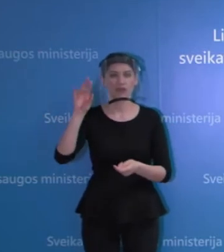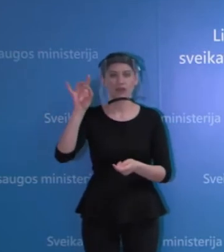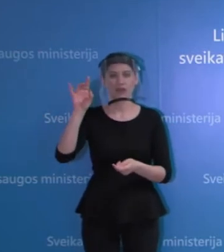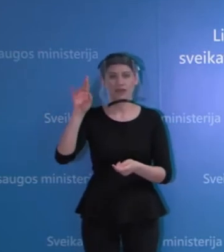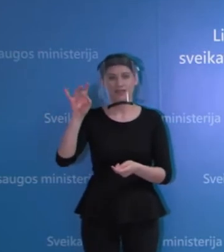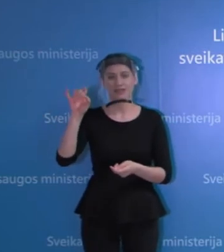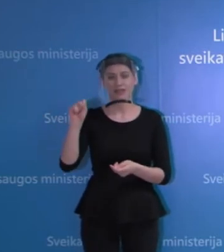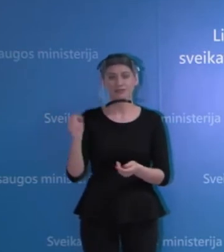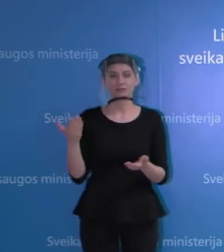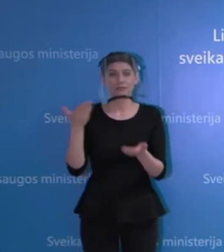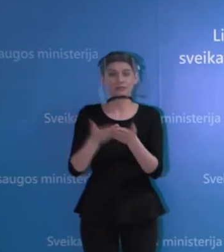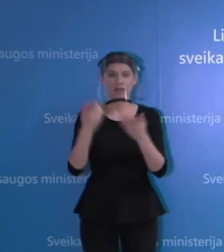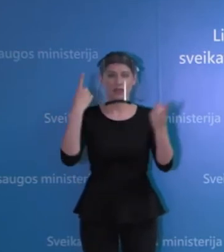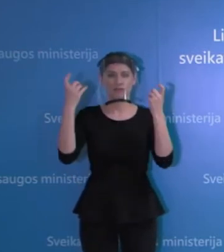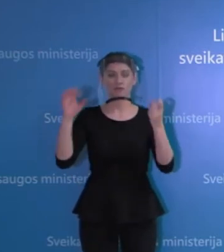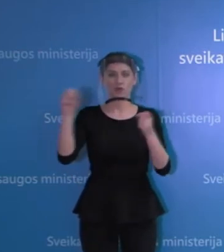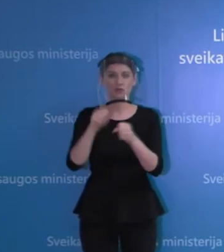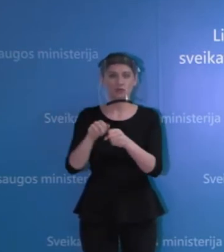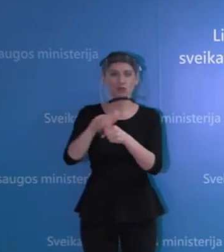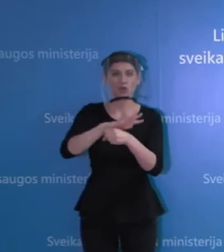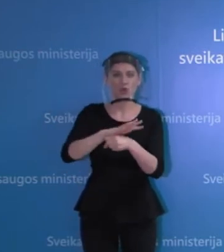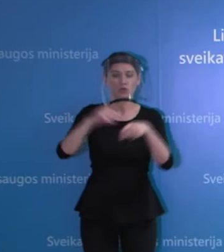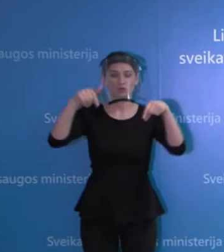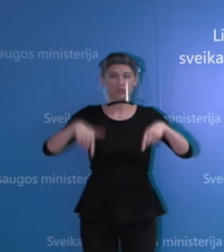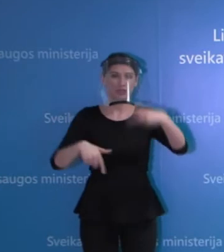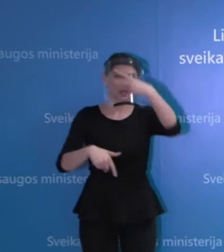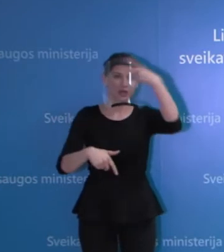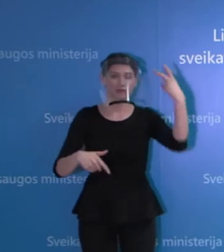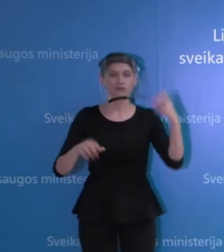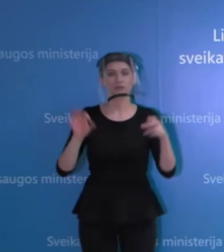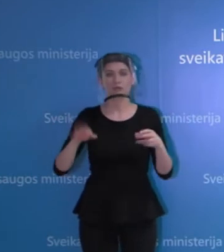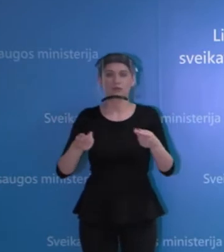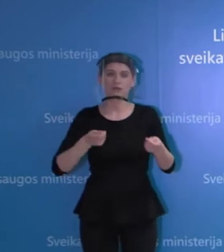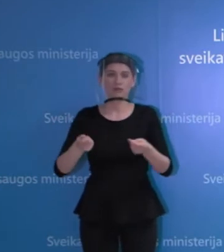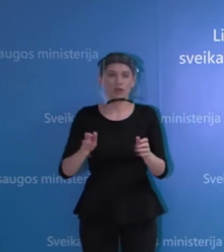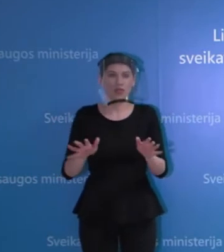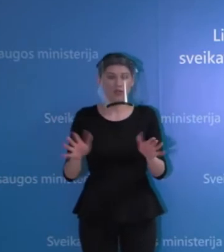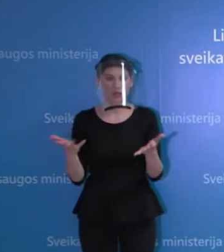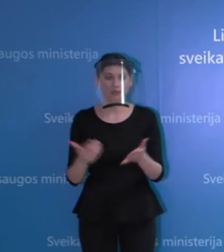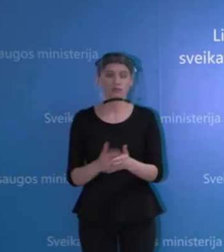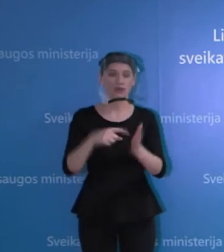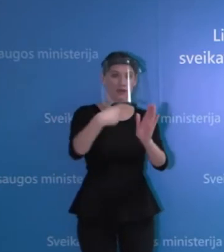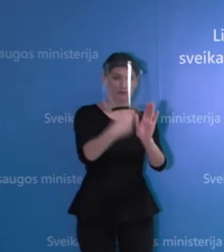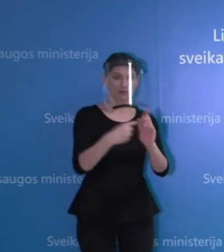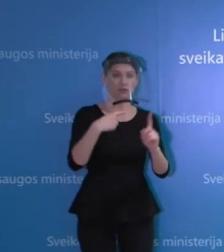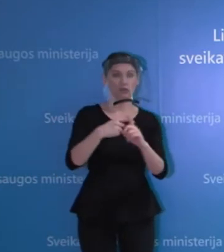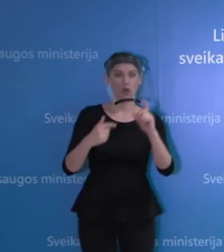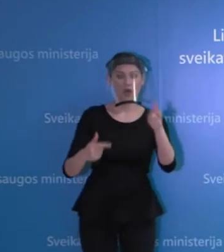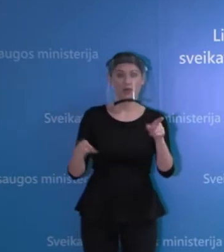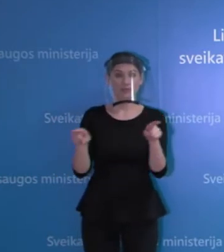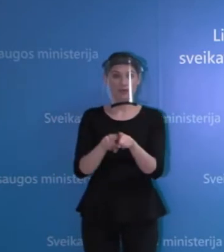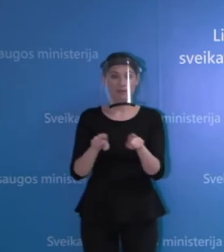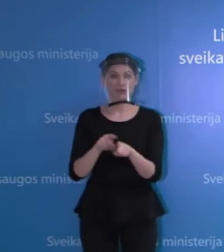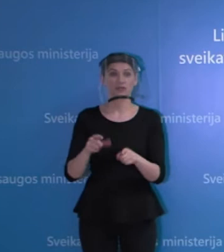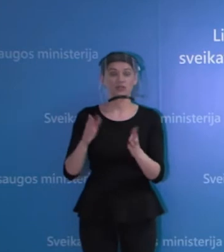informaciją, susijusią su koronaviruso situacijos valdymų šalyje ir atsakysi jūsų klausimus. Taip pat šiandien su